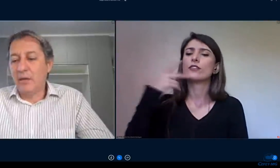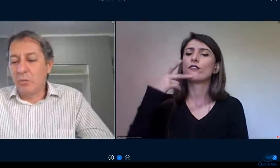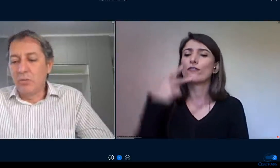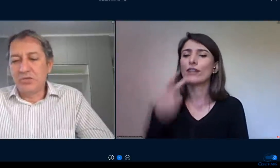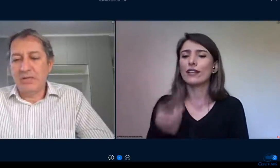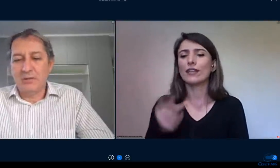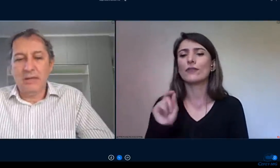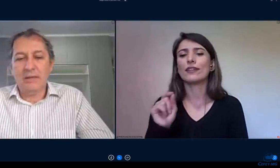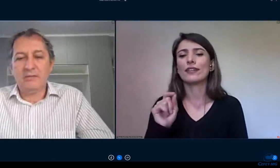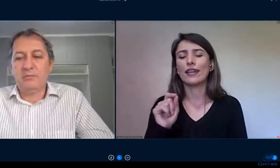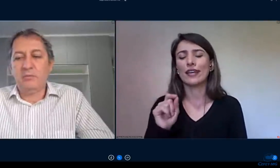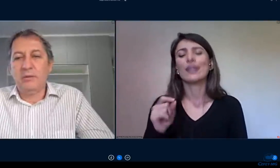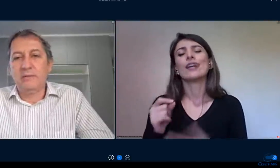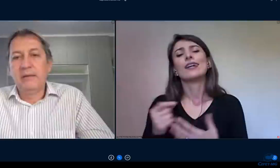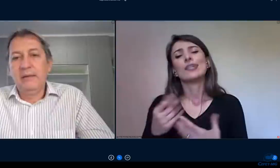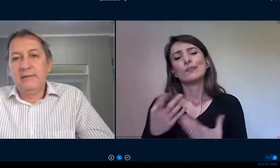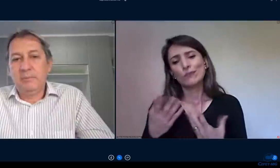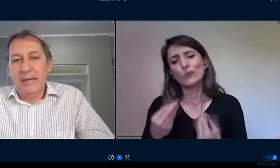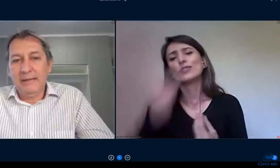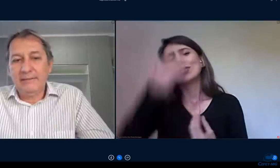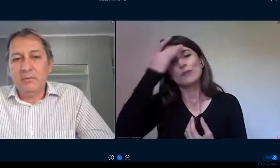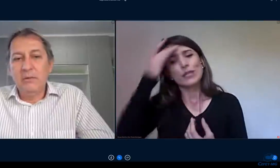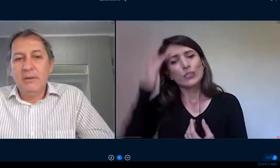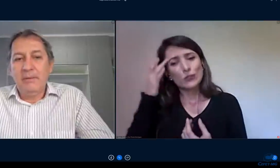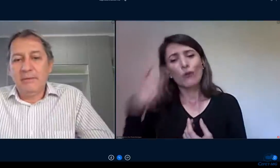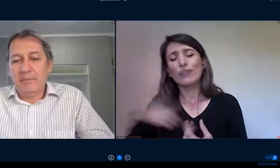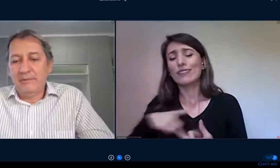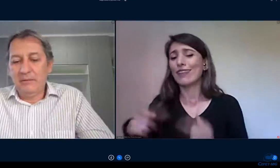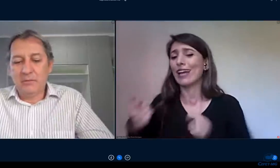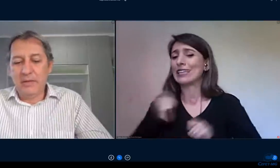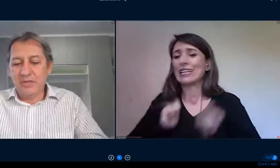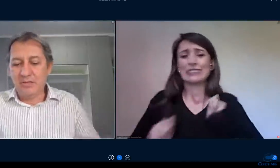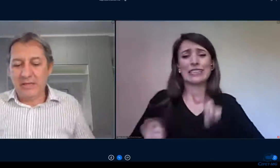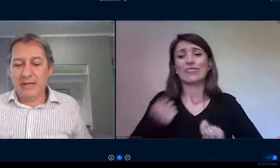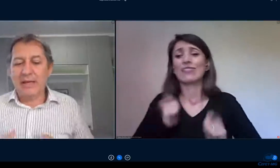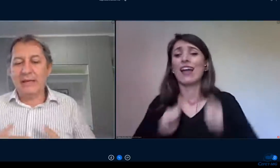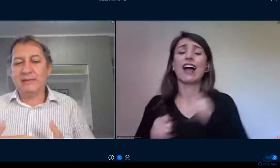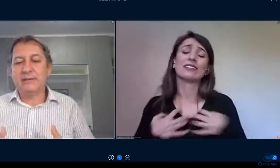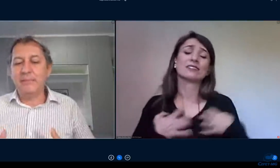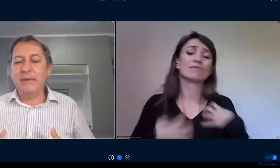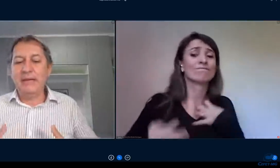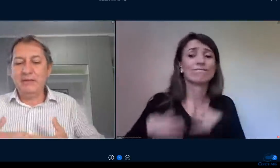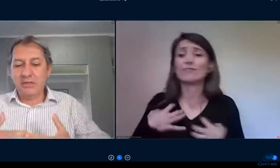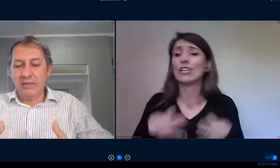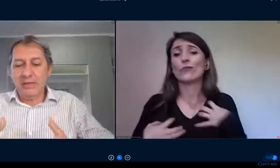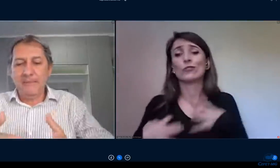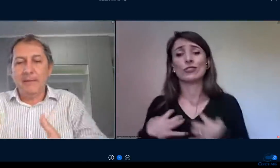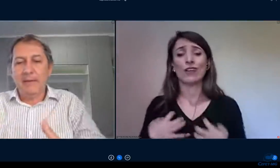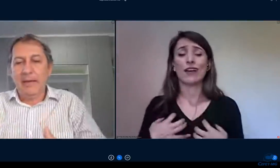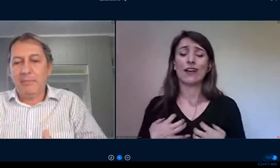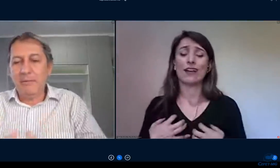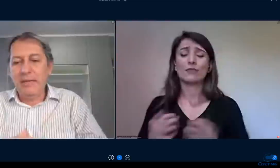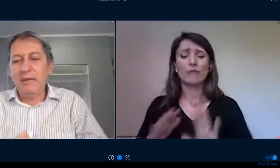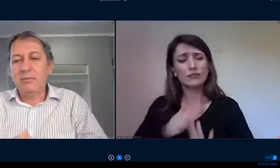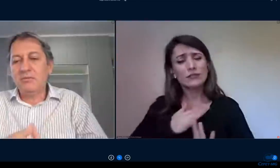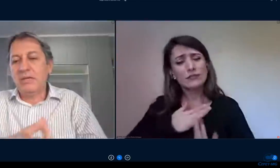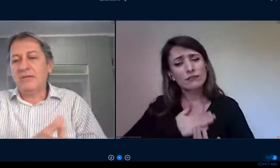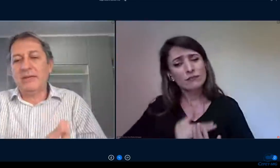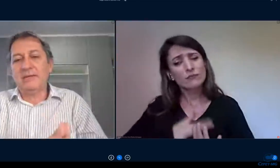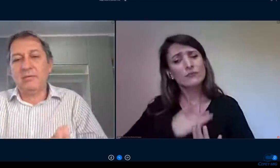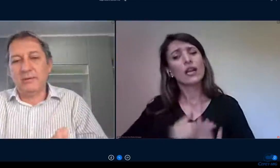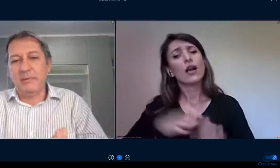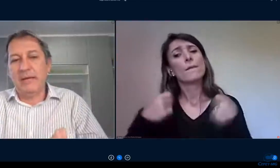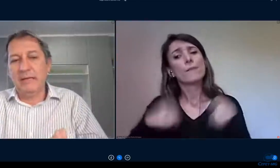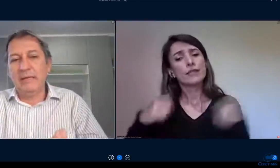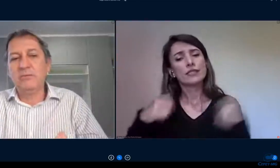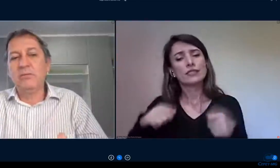dessa angústia que as pessoas expressam mas é preciso que a gente tenha clareza também de que primeiro de